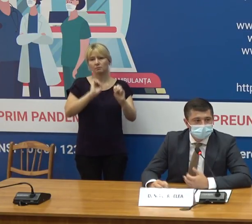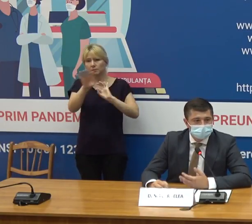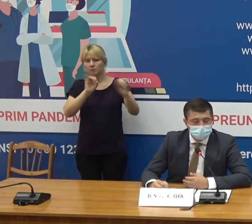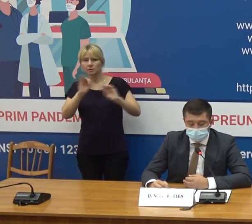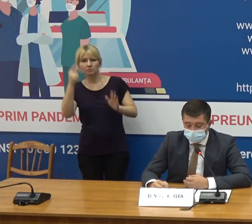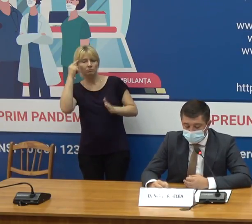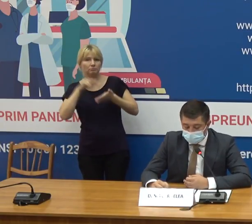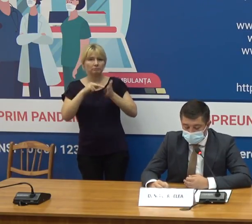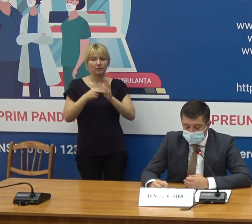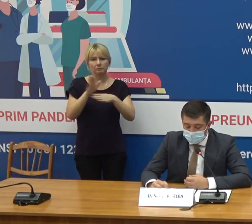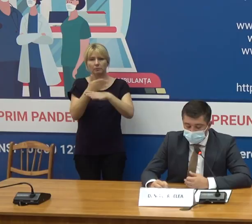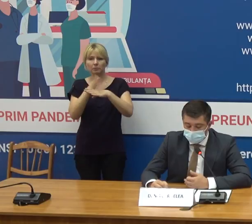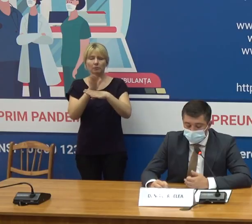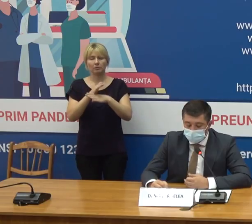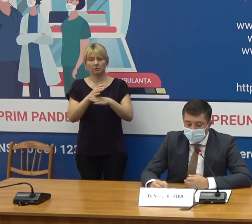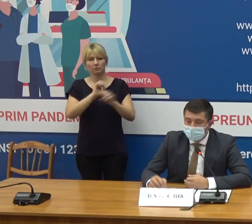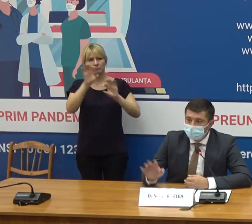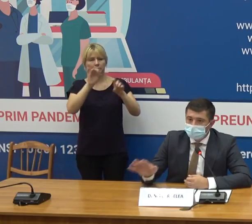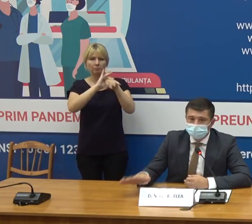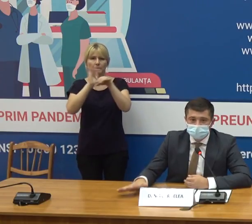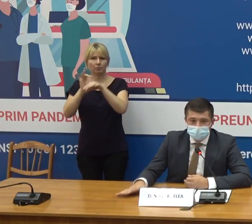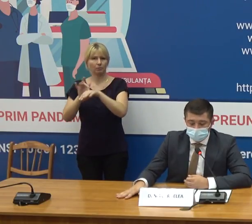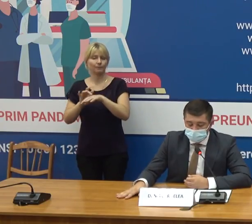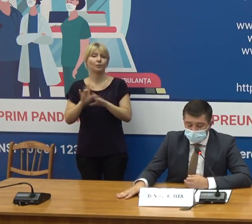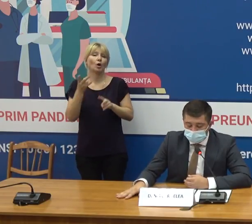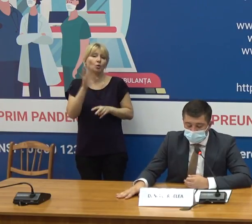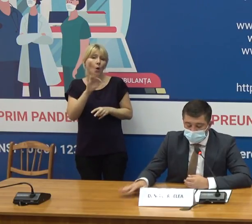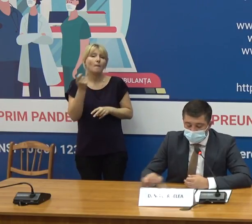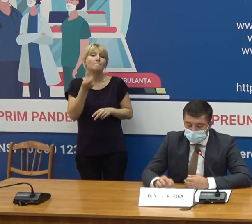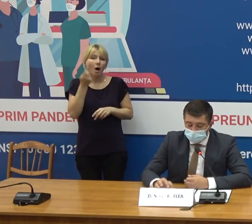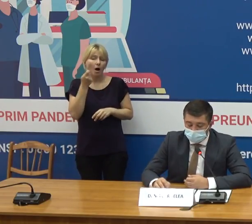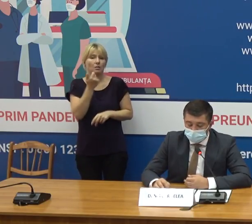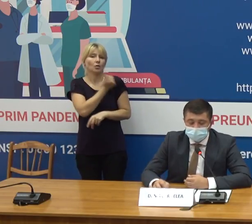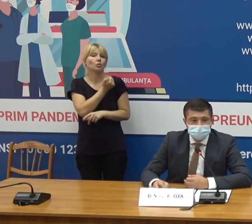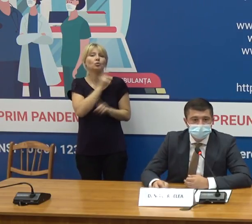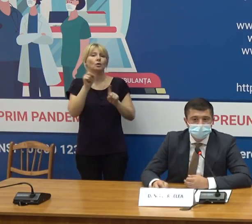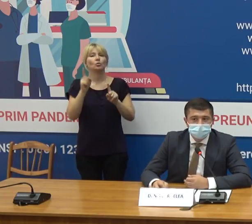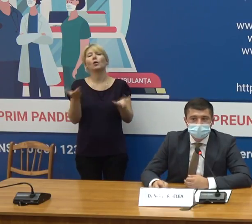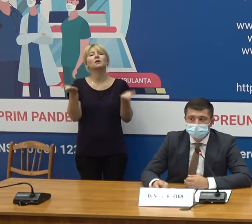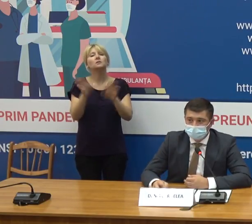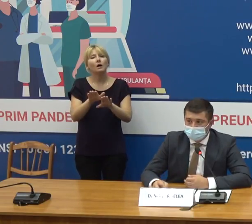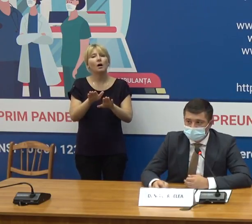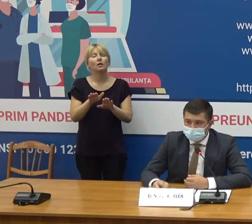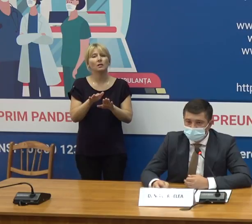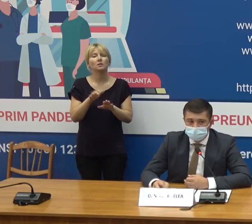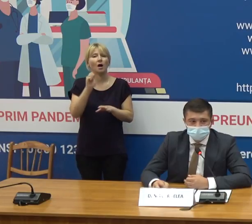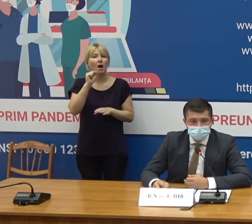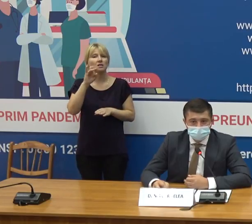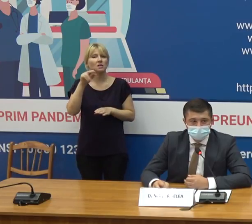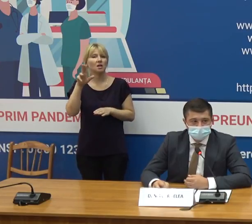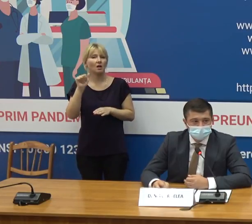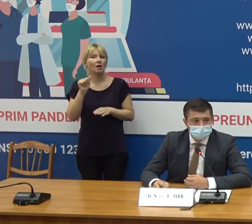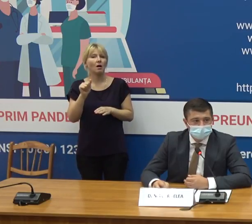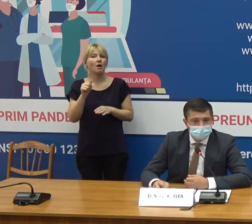tuturor colegilor din teritoriu. Doar puținele dozi de vaccin care au rămas AstraZeneca